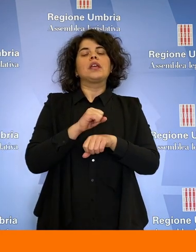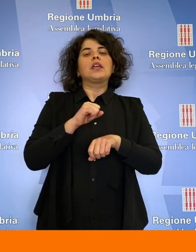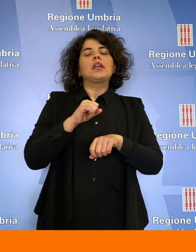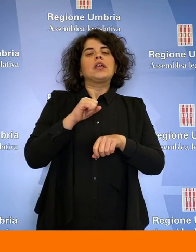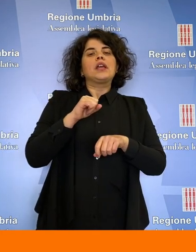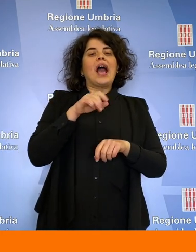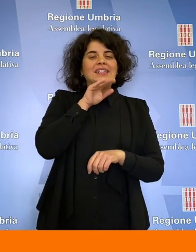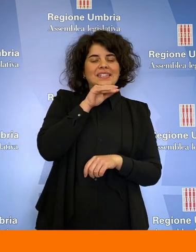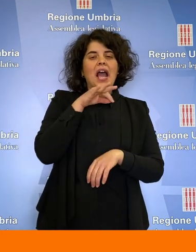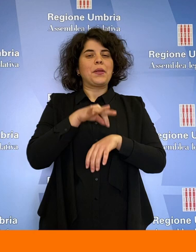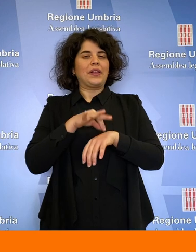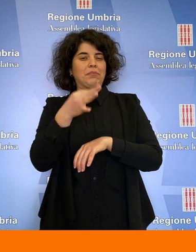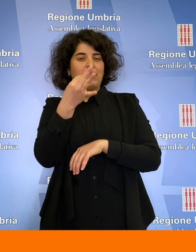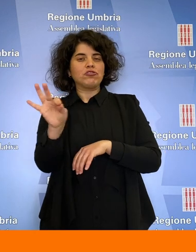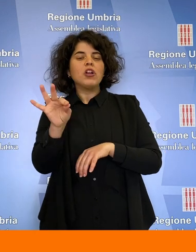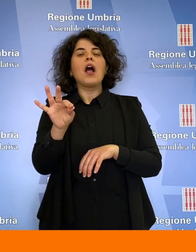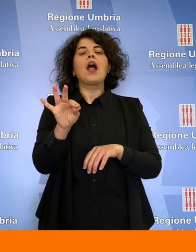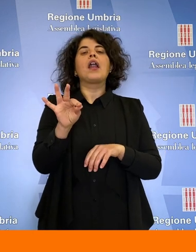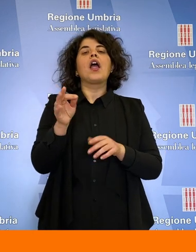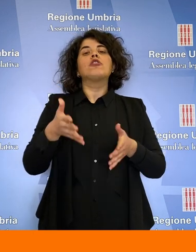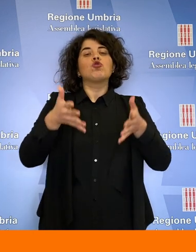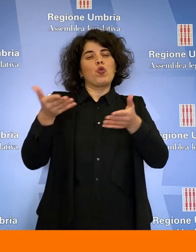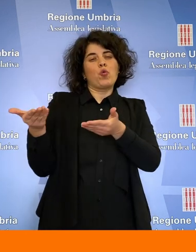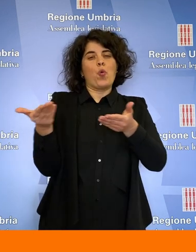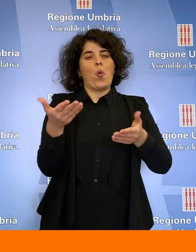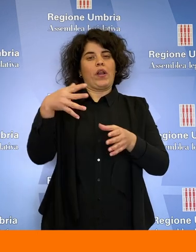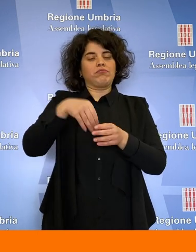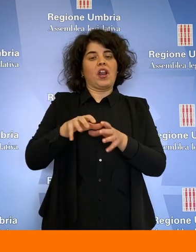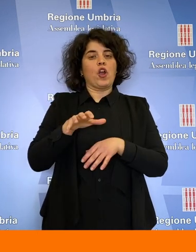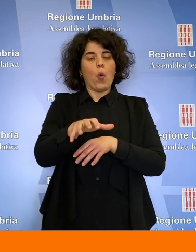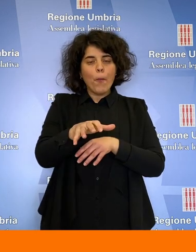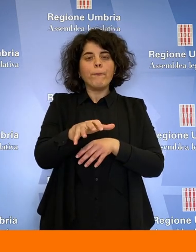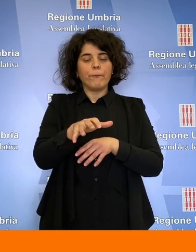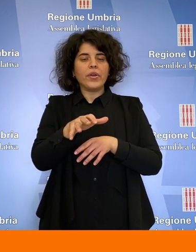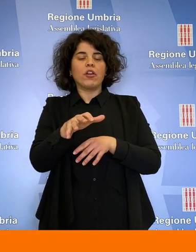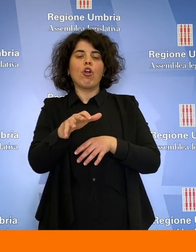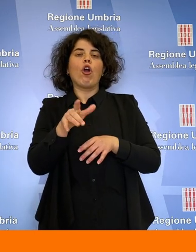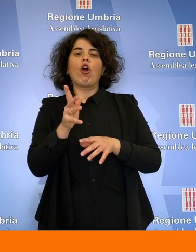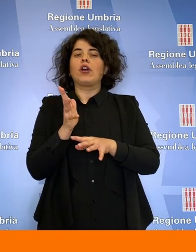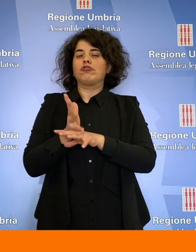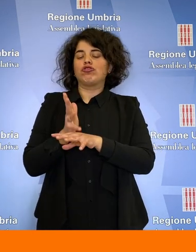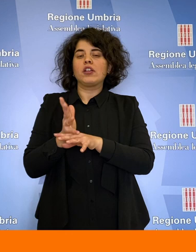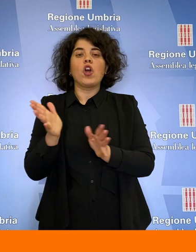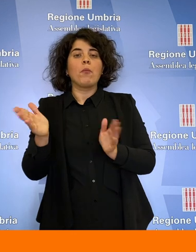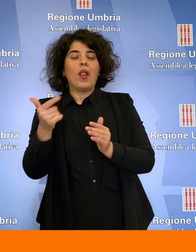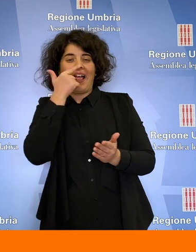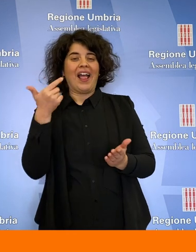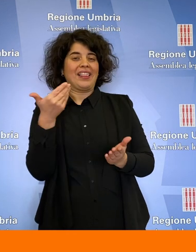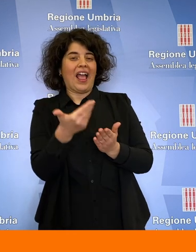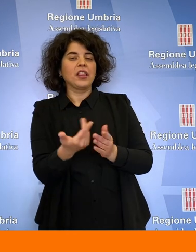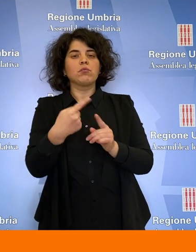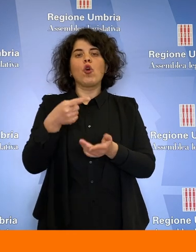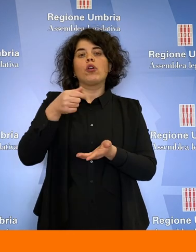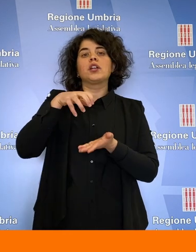particolari patologie, ospiti di strutture di recupero, attraverso ambulatori dedicati e lo stanziamento di risorse a